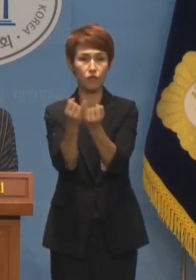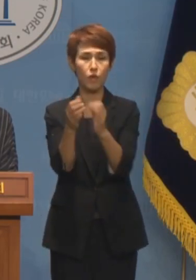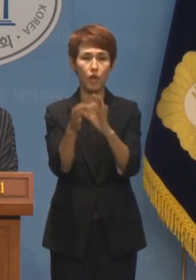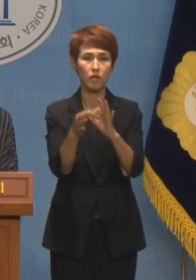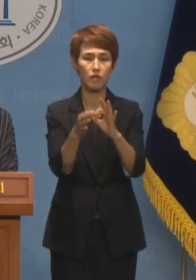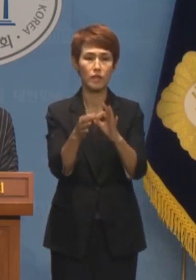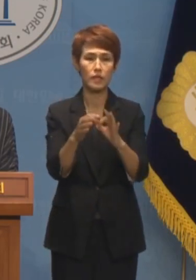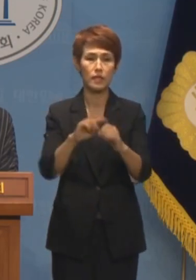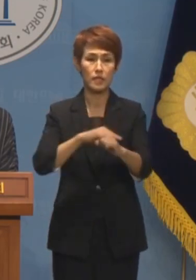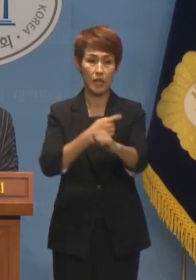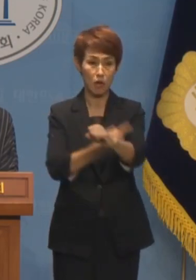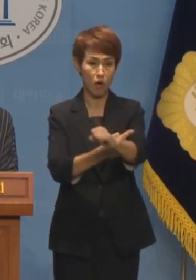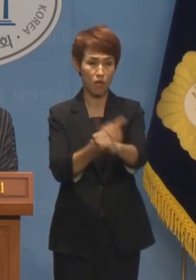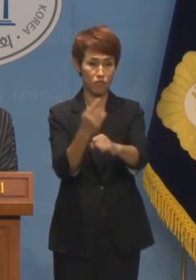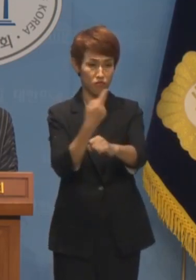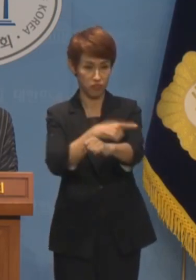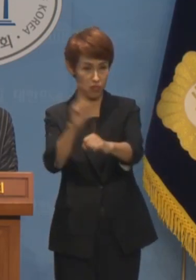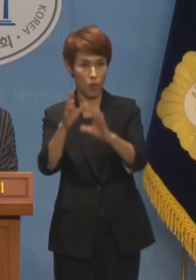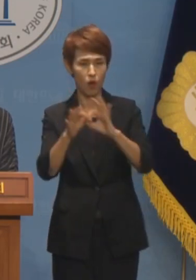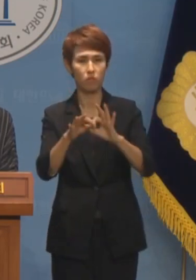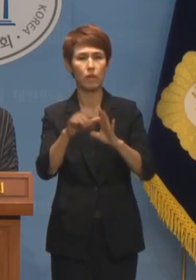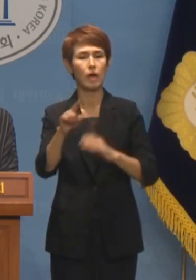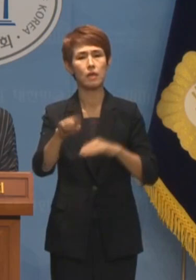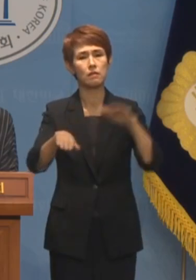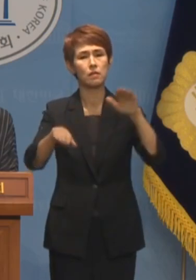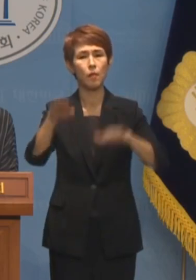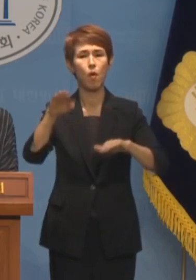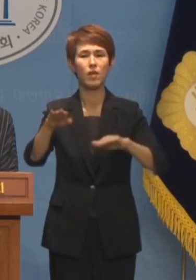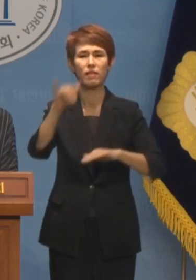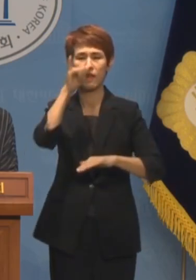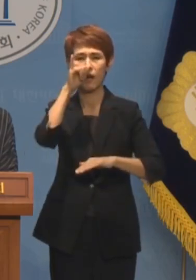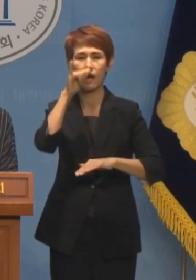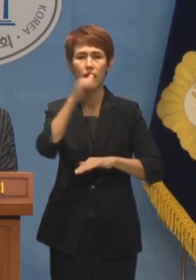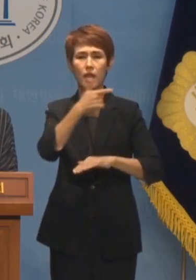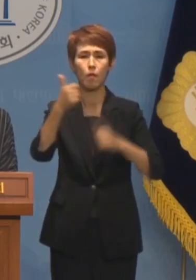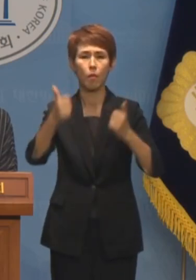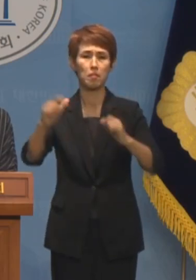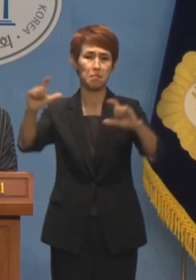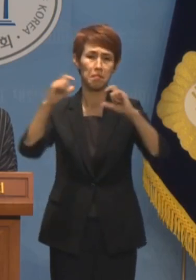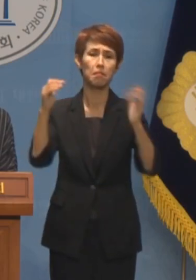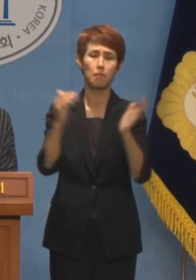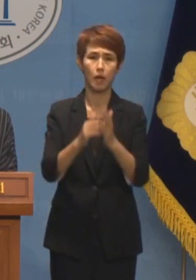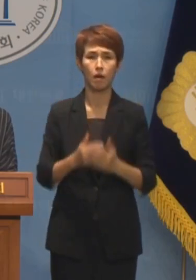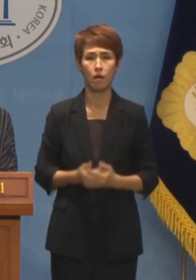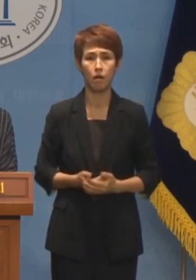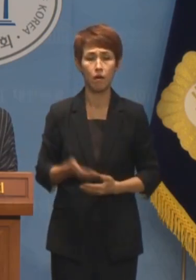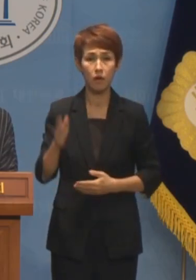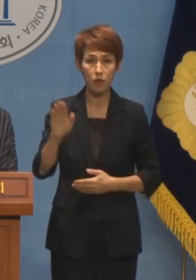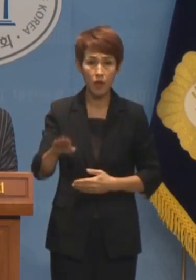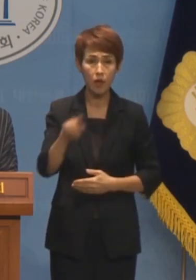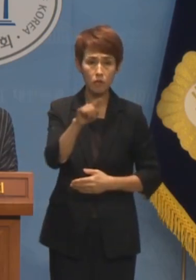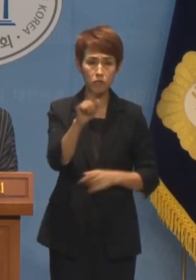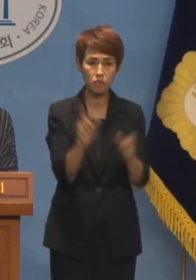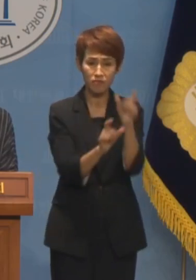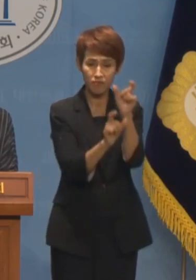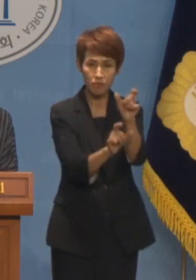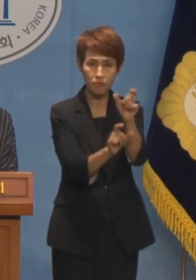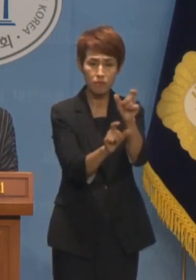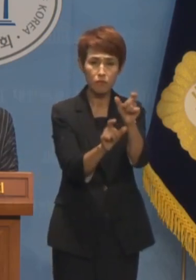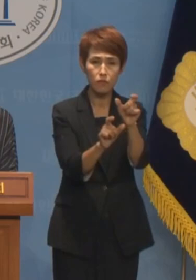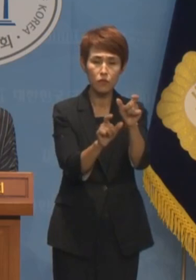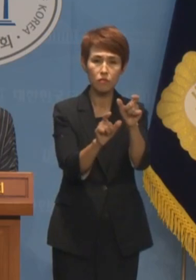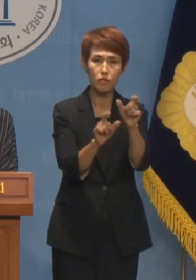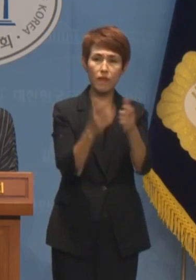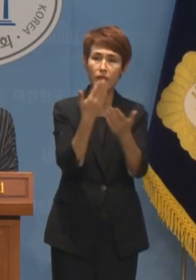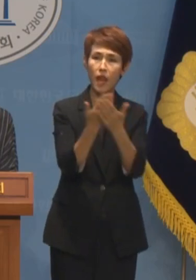합리적인 이유 없는 차별이라고 판결한 바 있습니다. 그런데 피부양자 자격 취득 신고를 낸